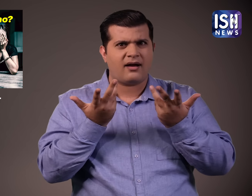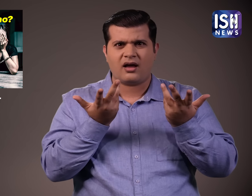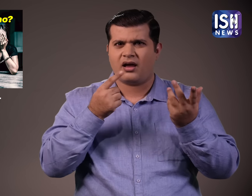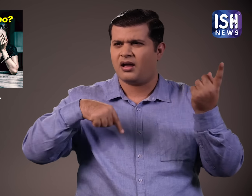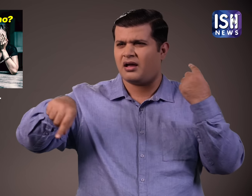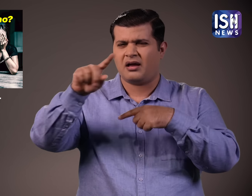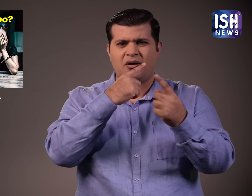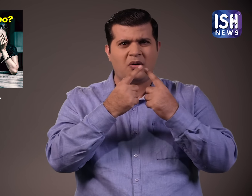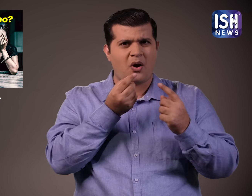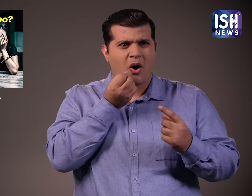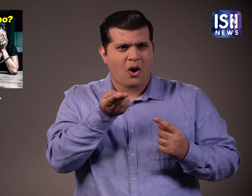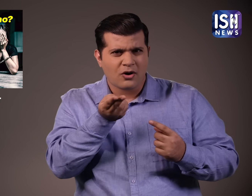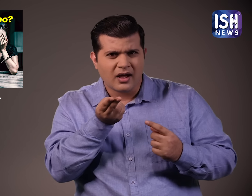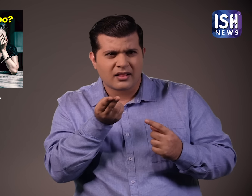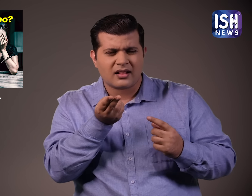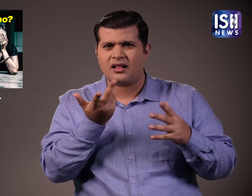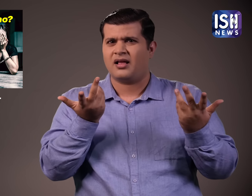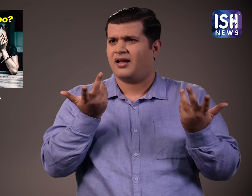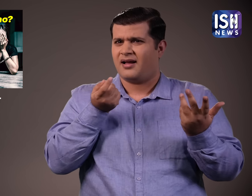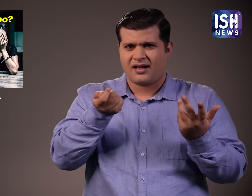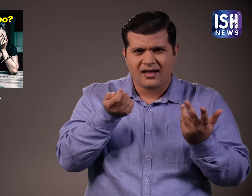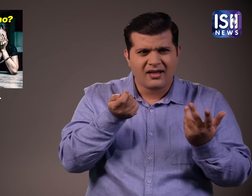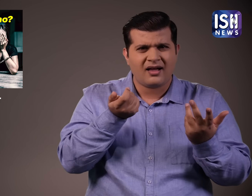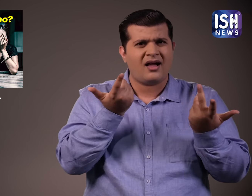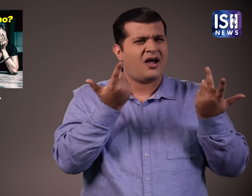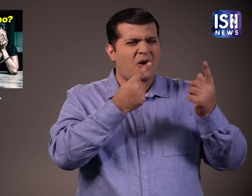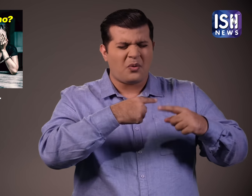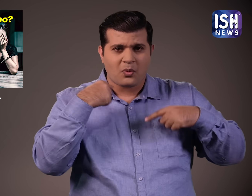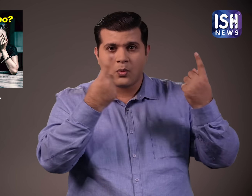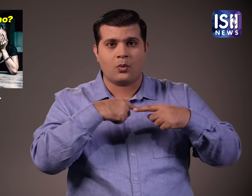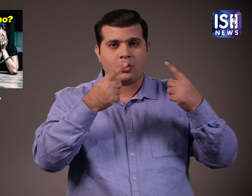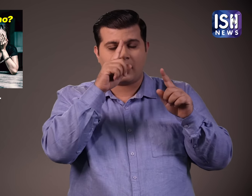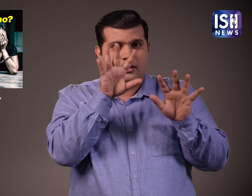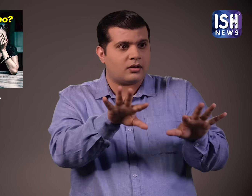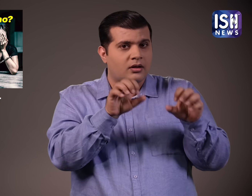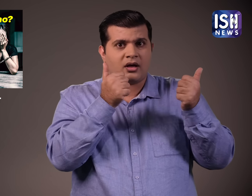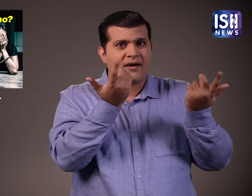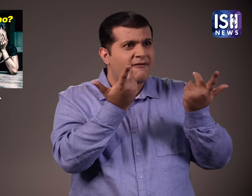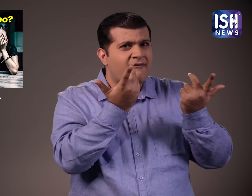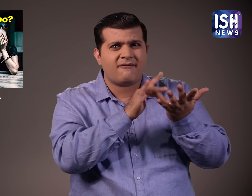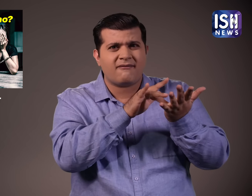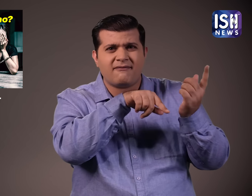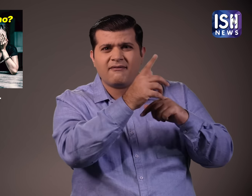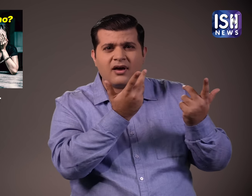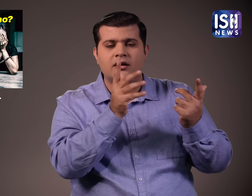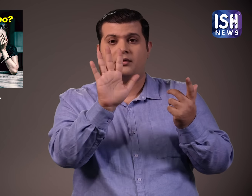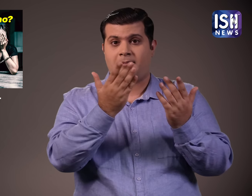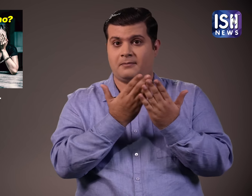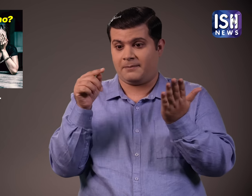कहा हुआ था सबको डाउट था कि ये होटल में या किराय के घर में किसी को पता नहीं चला था कि ये कहा हुआ था मैं आपको